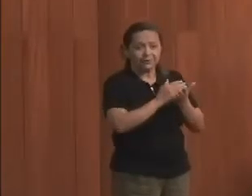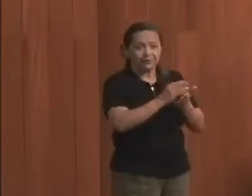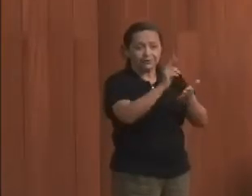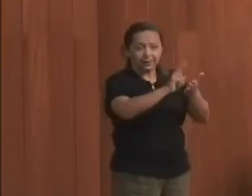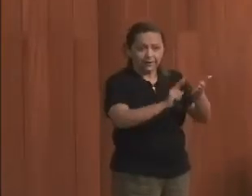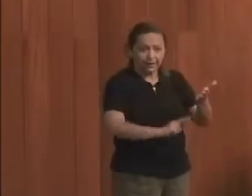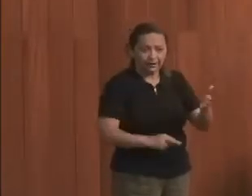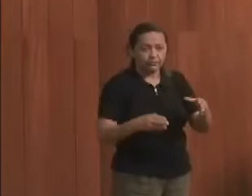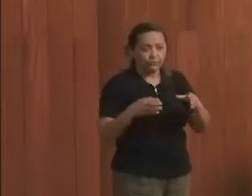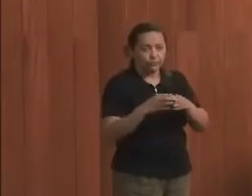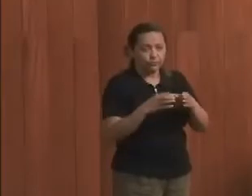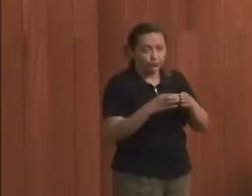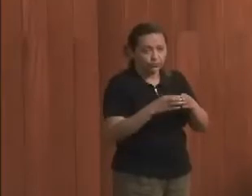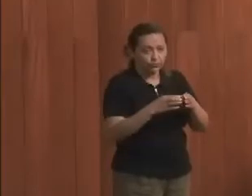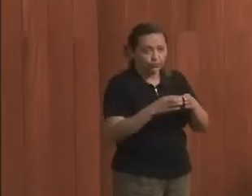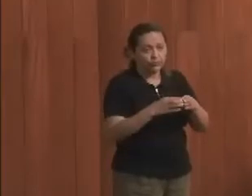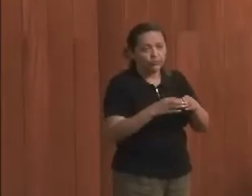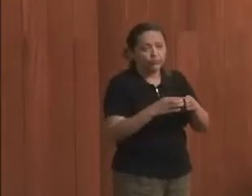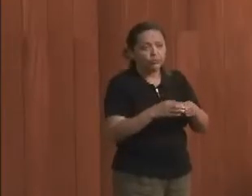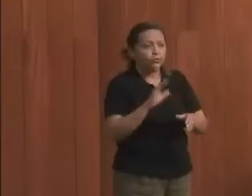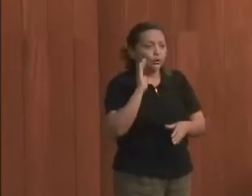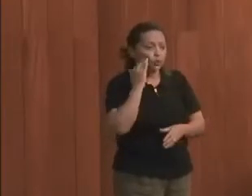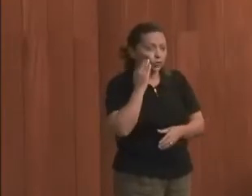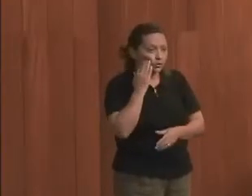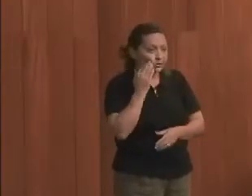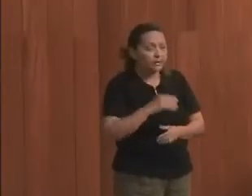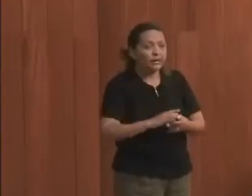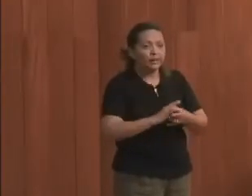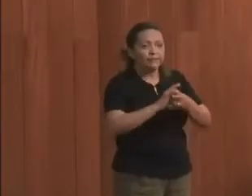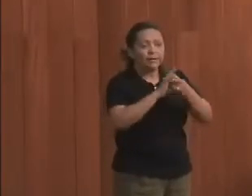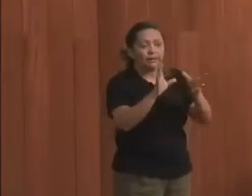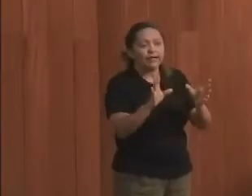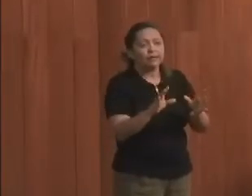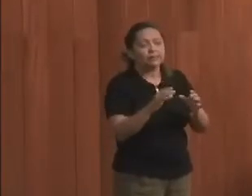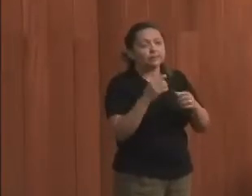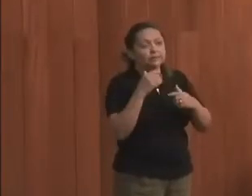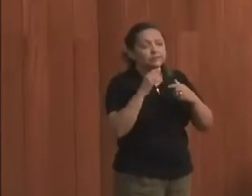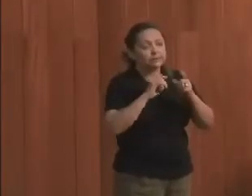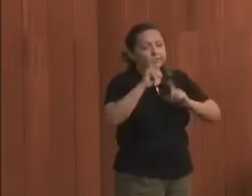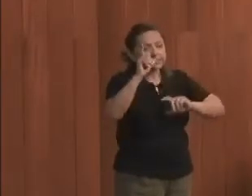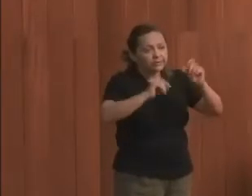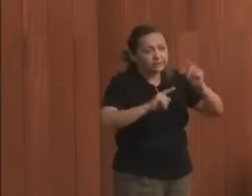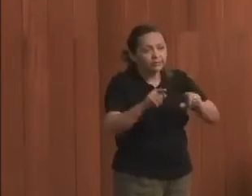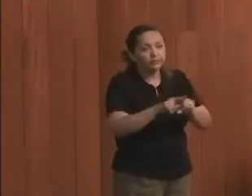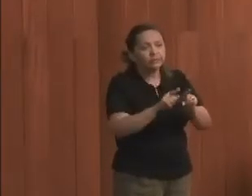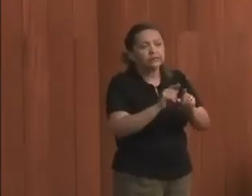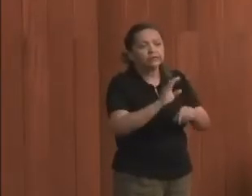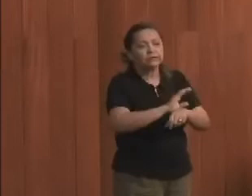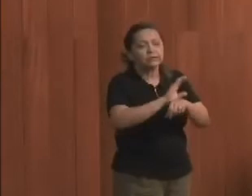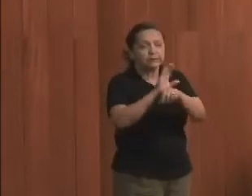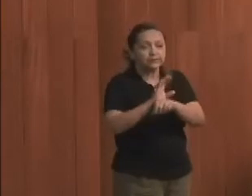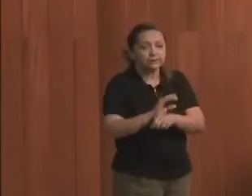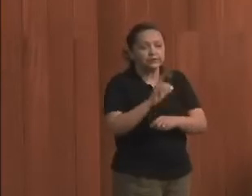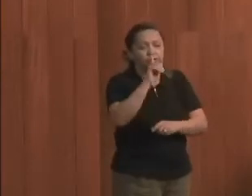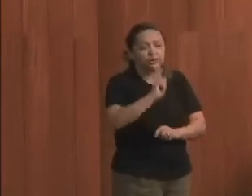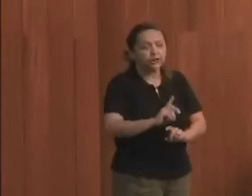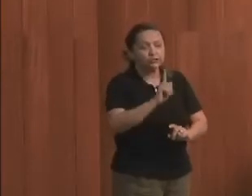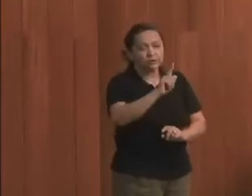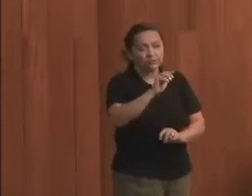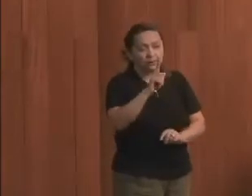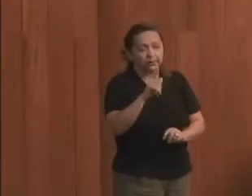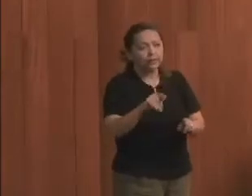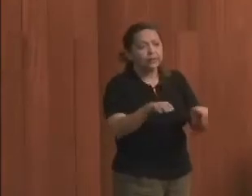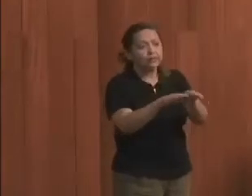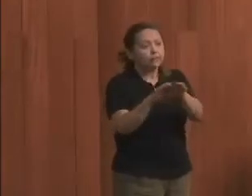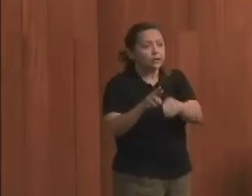grupo Laicidade do Estado, Liberdade de Expressão, Cidadania Digital, Direitos LGBT e Igualdade